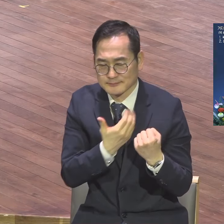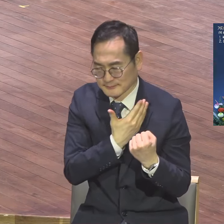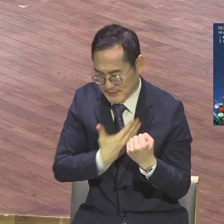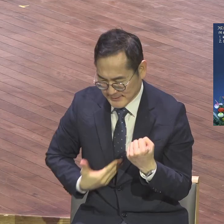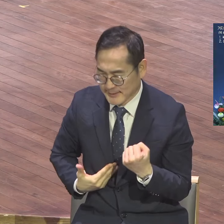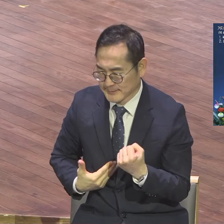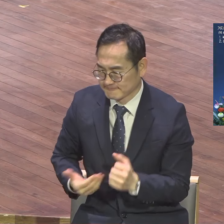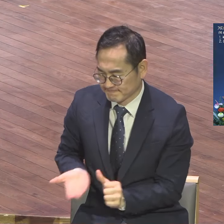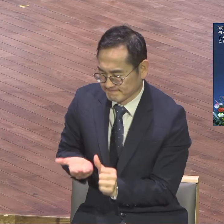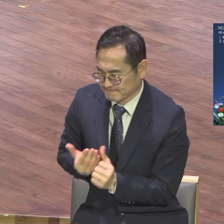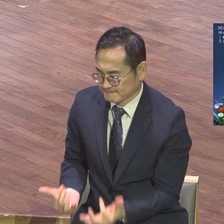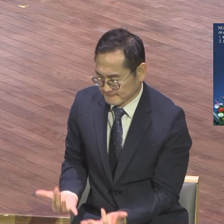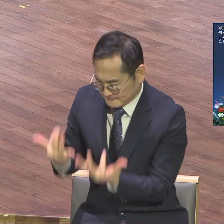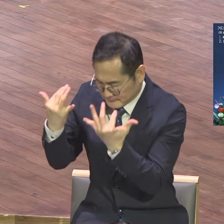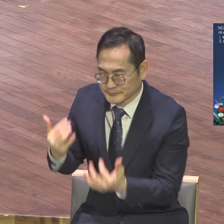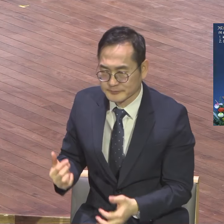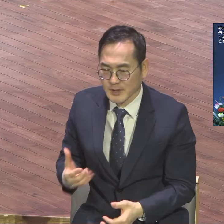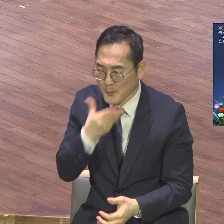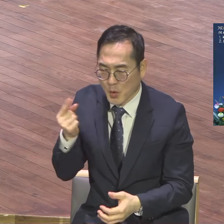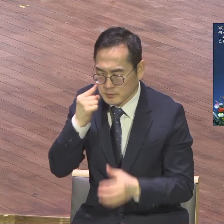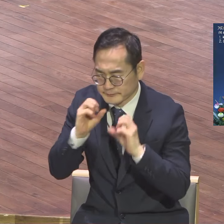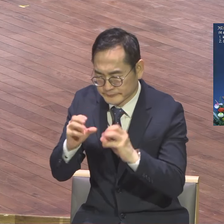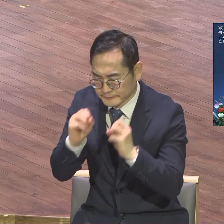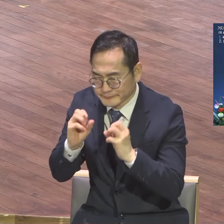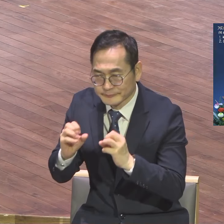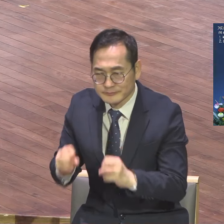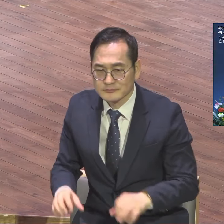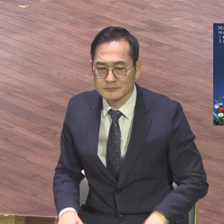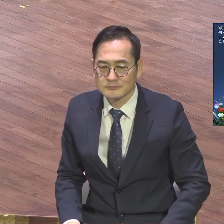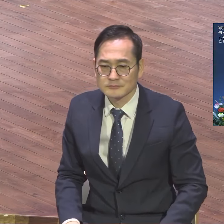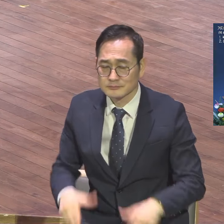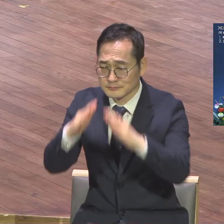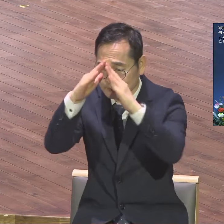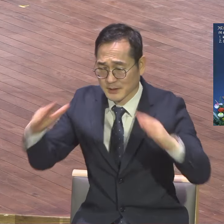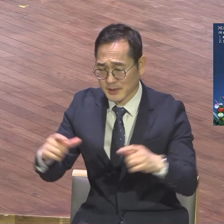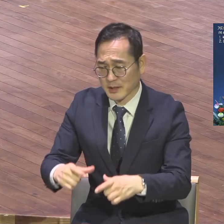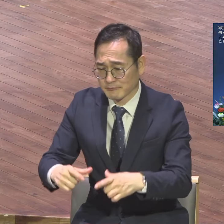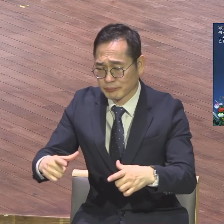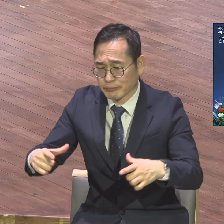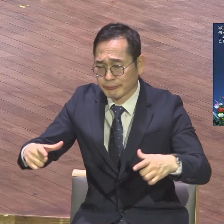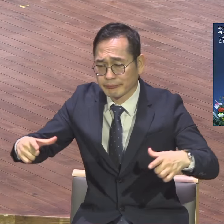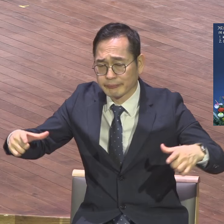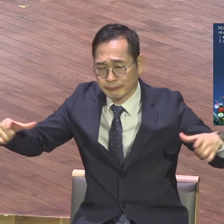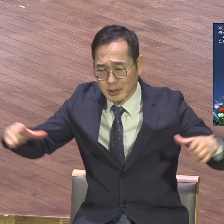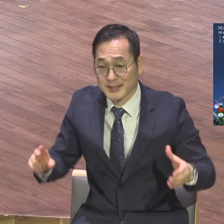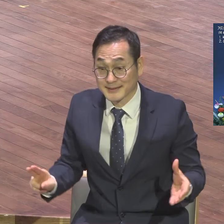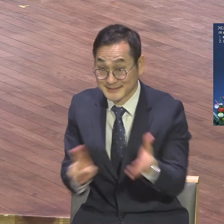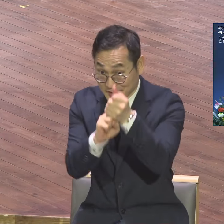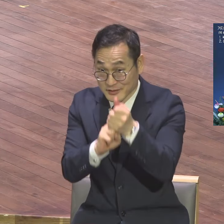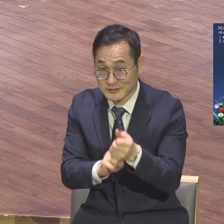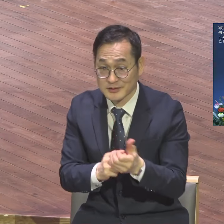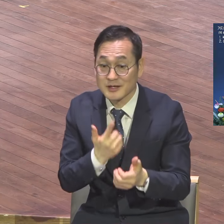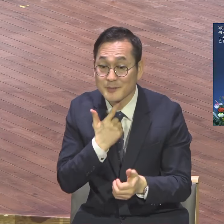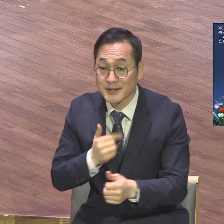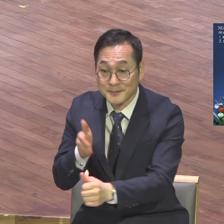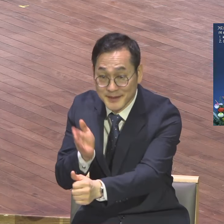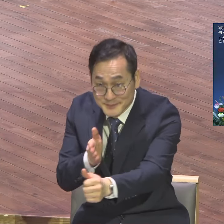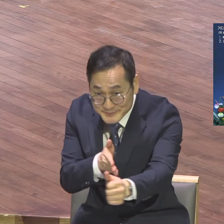하나님의 습괴를 체험하면서 장마탈을 펴나가는 정거의 길을 제목으로 축복합니다 기도합시다 아버지 하나님 여기의